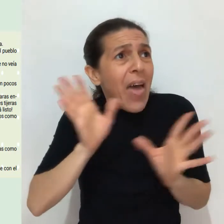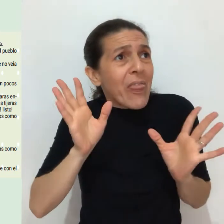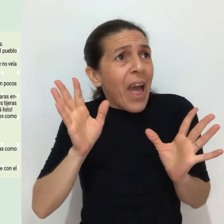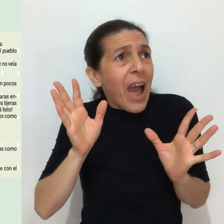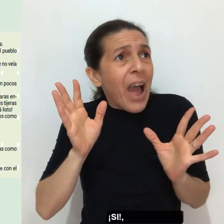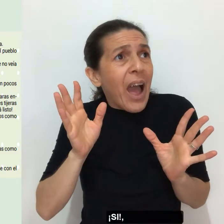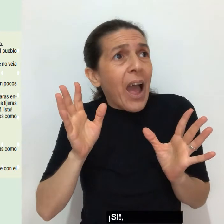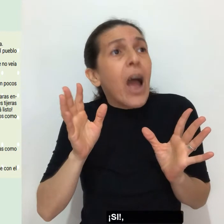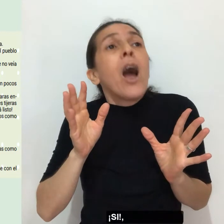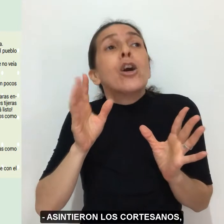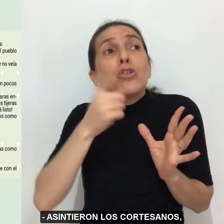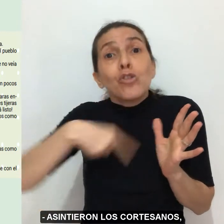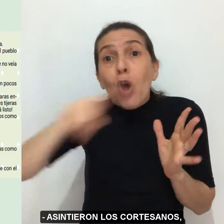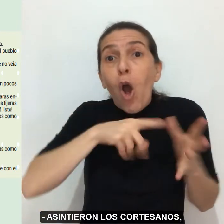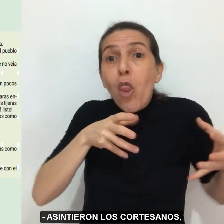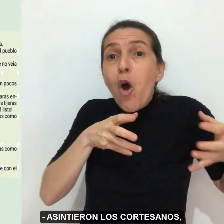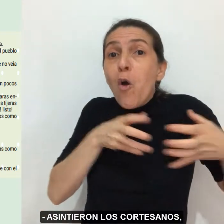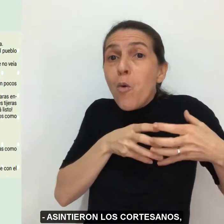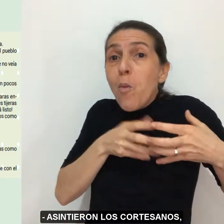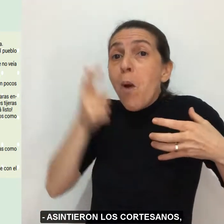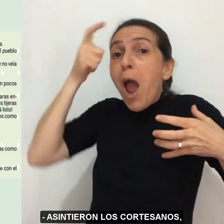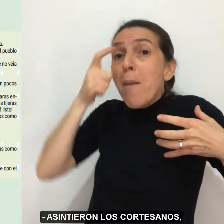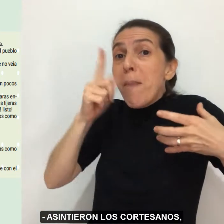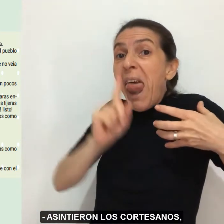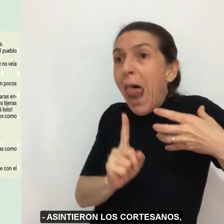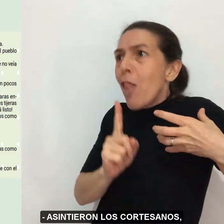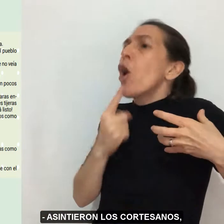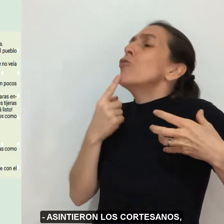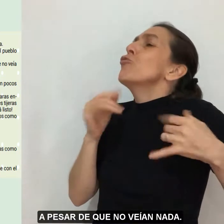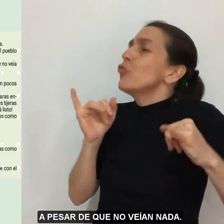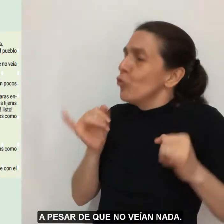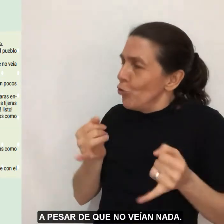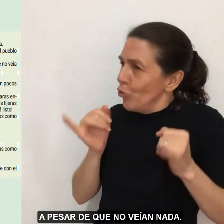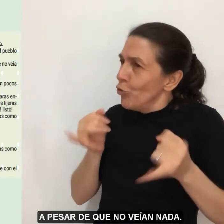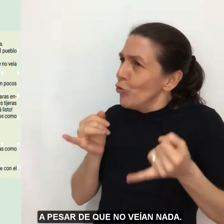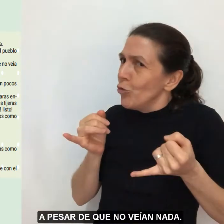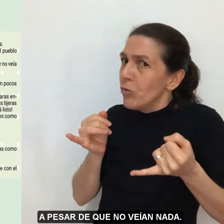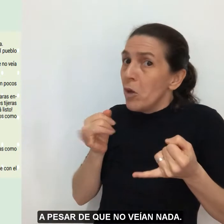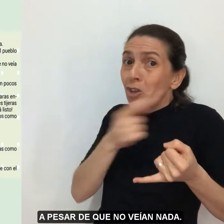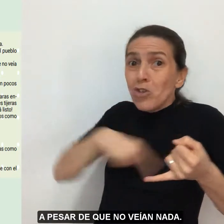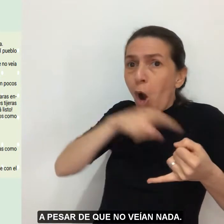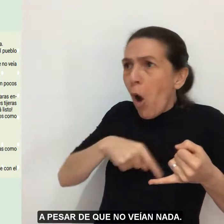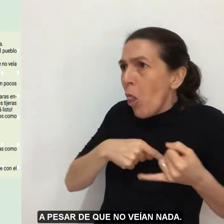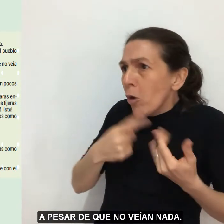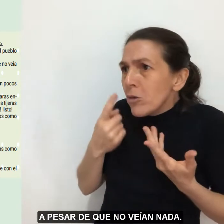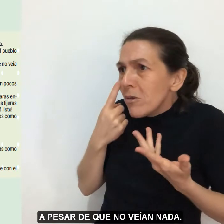—¡Sí! —asintieron los cortesanos, a pesar de que no veían nada.